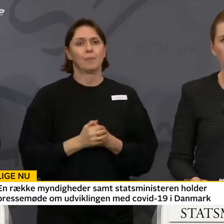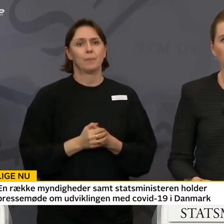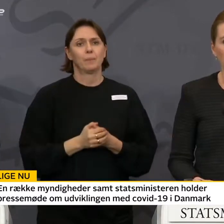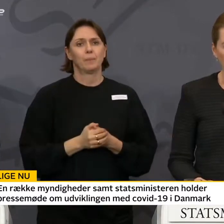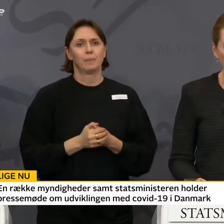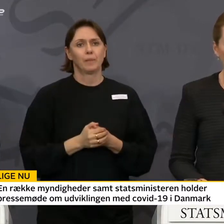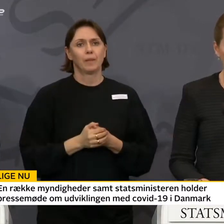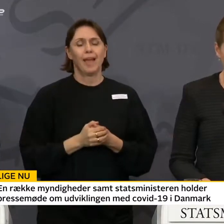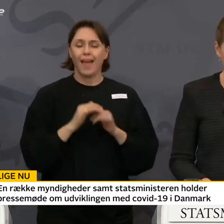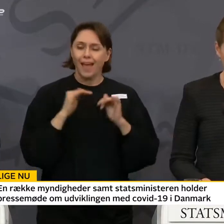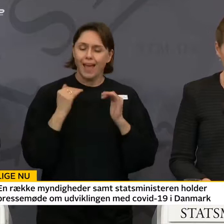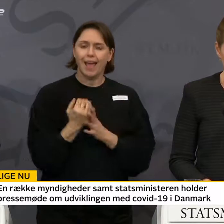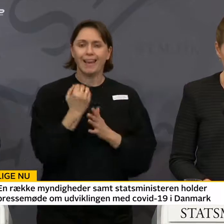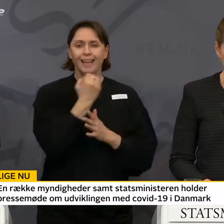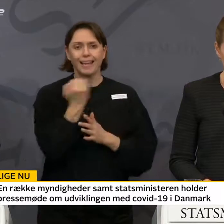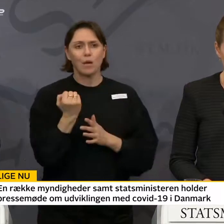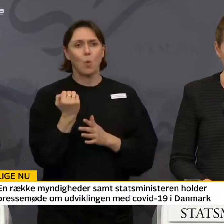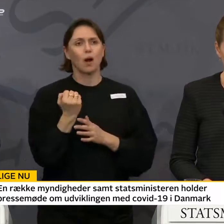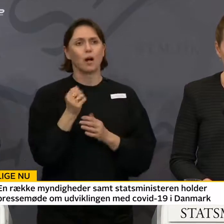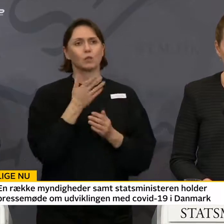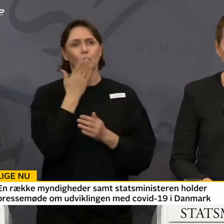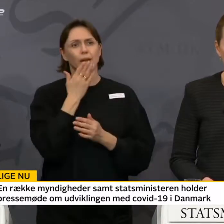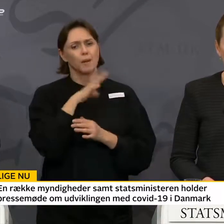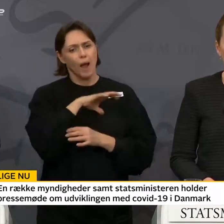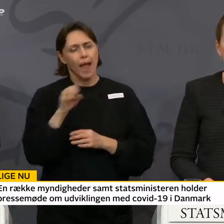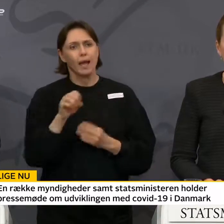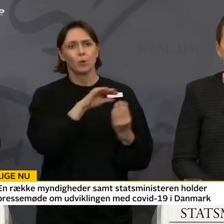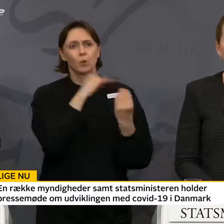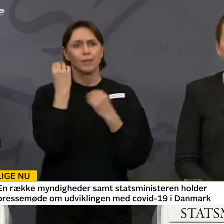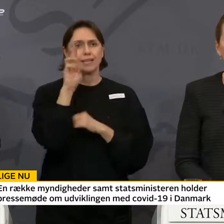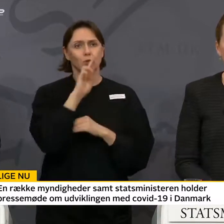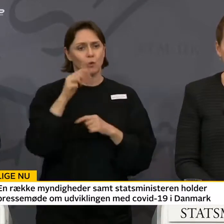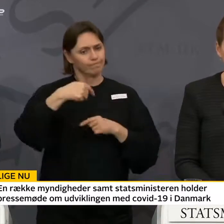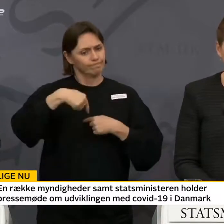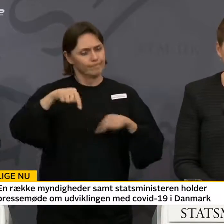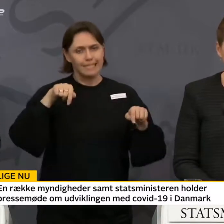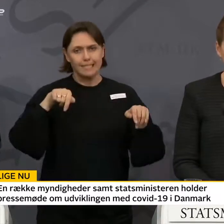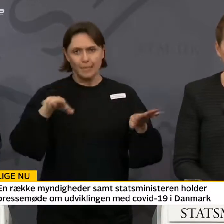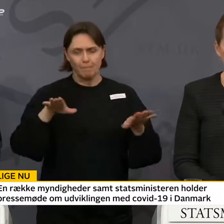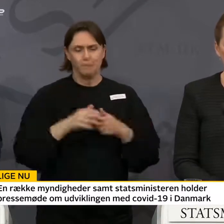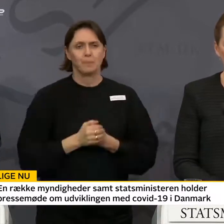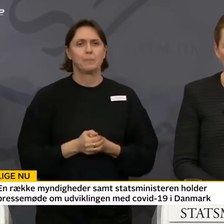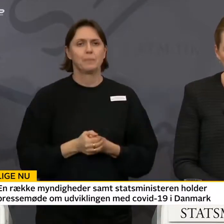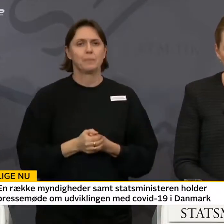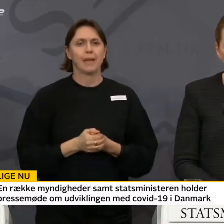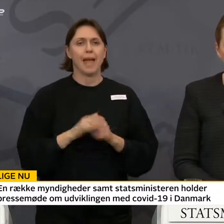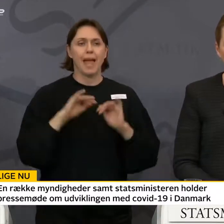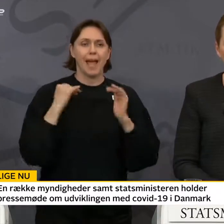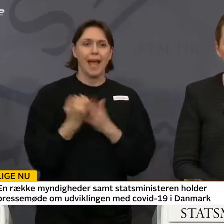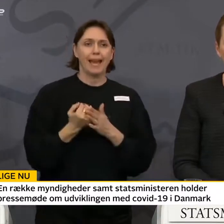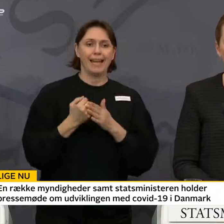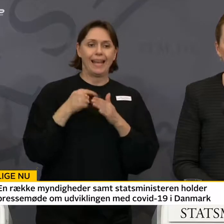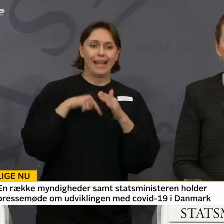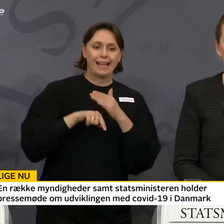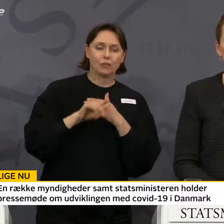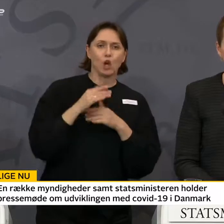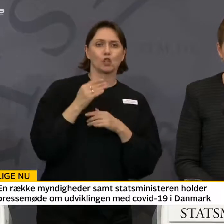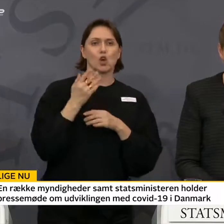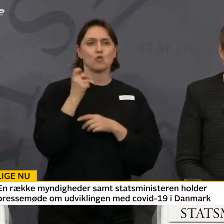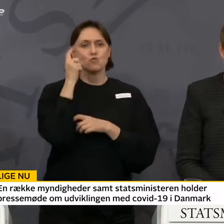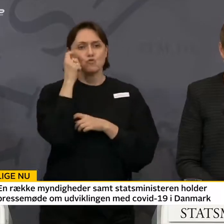studerende på alle uddannelsesinstitutioner. Alle indendørs kulturinstitutioner,